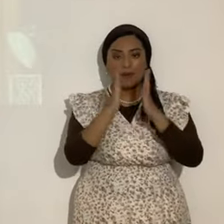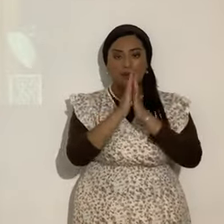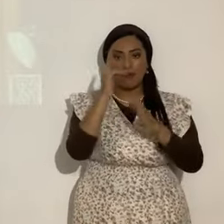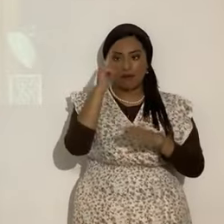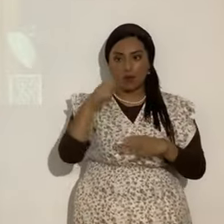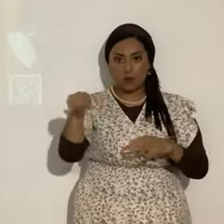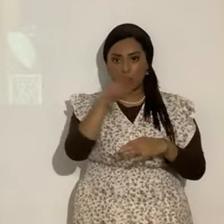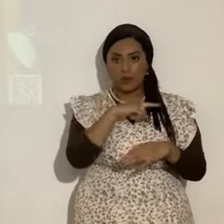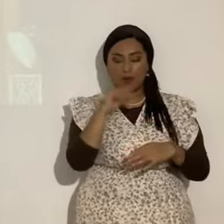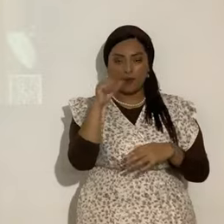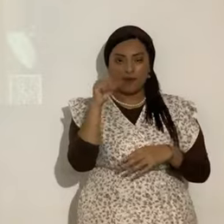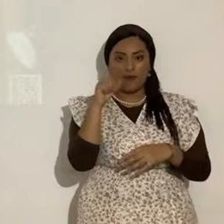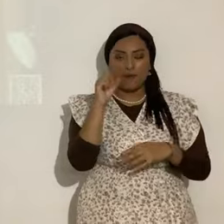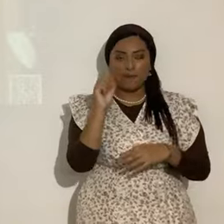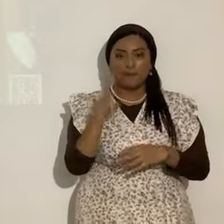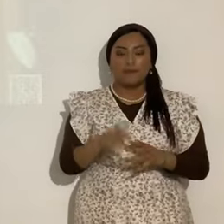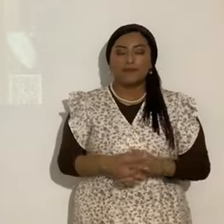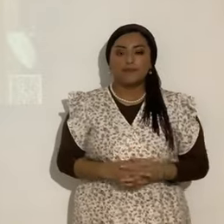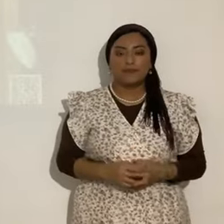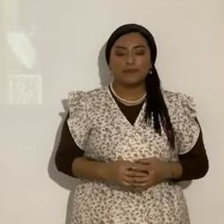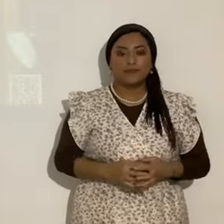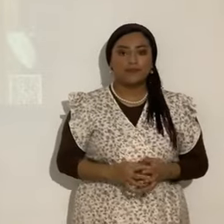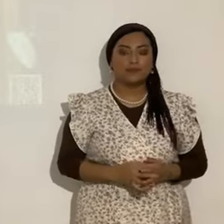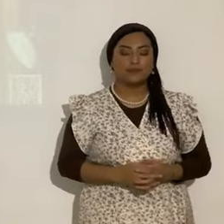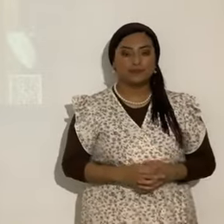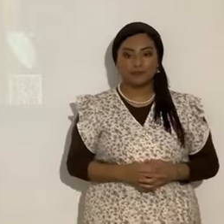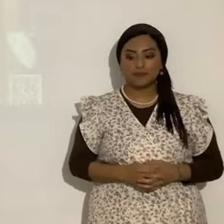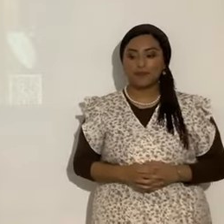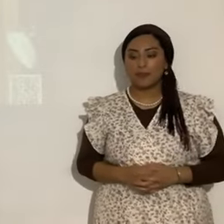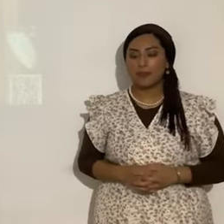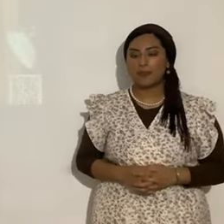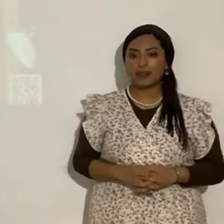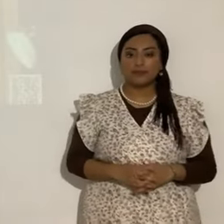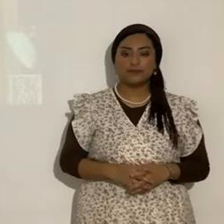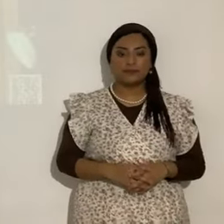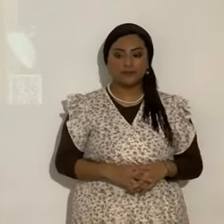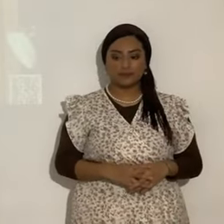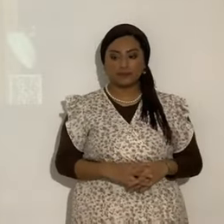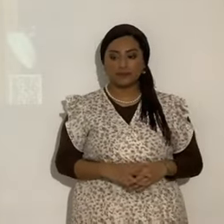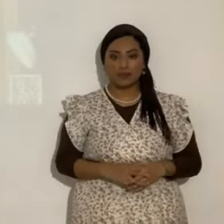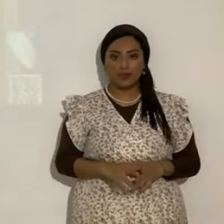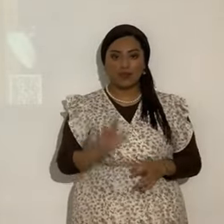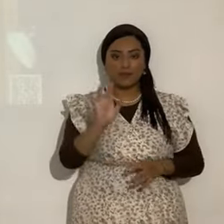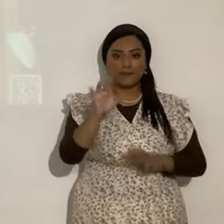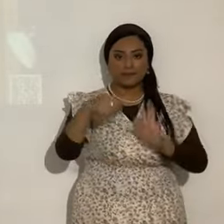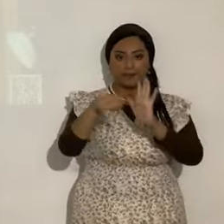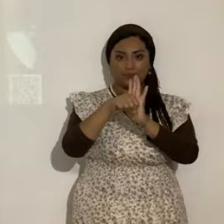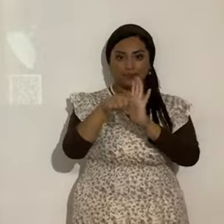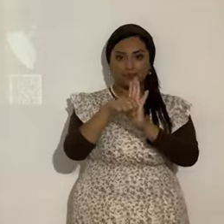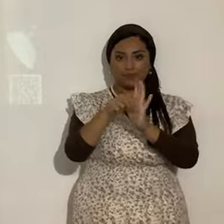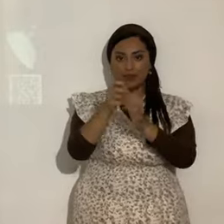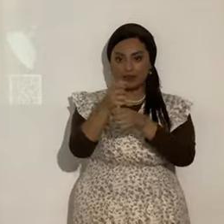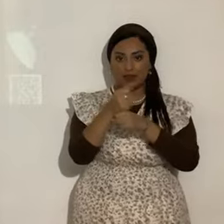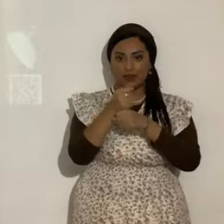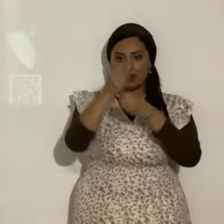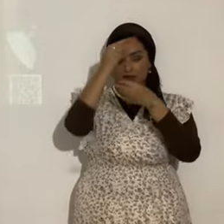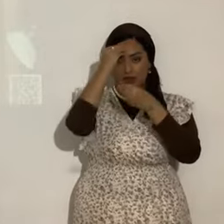¿De acuerdo? Sí, voy a estar orando por ello. Entonces, suscríbanse al canal, déjenle a la campanita, para que les lleguen las